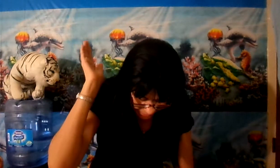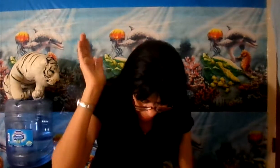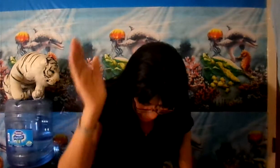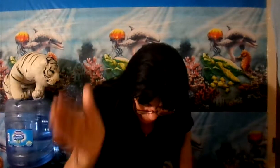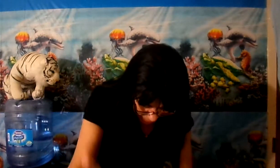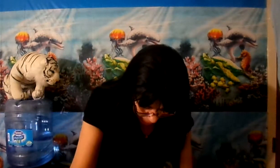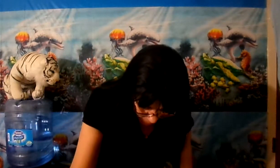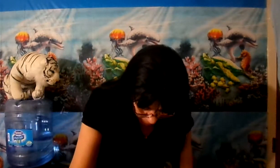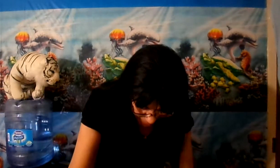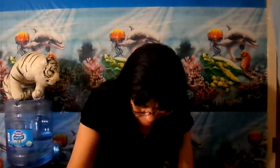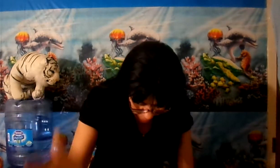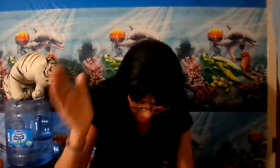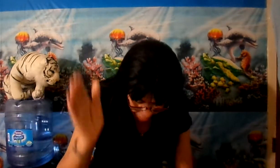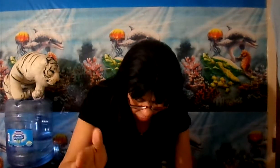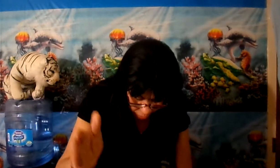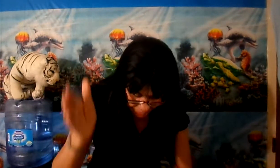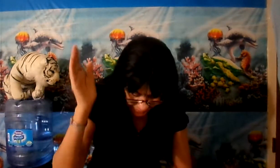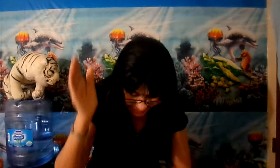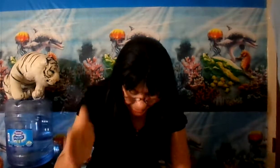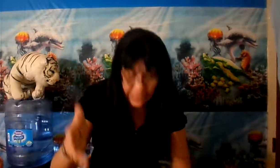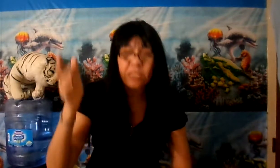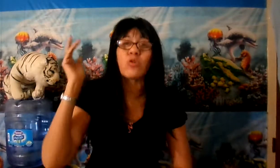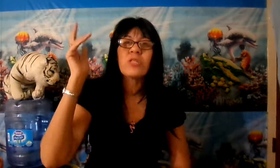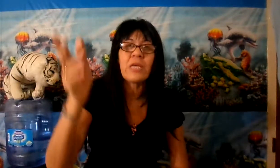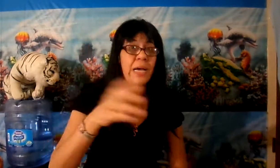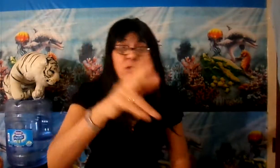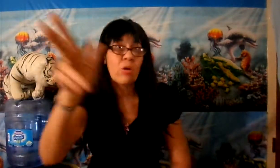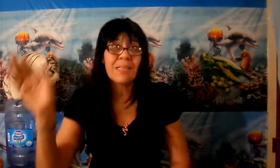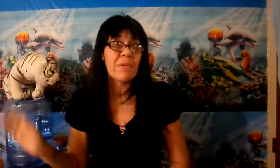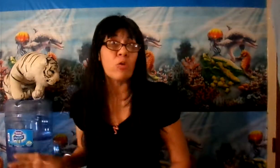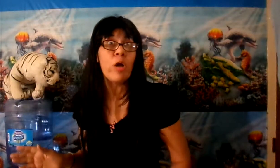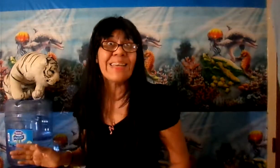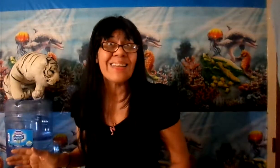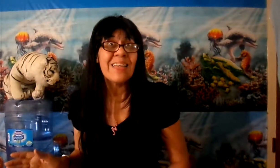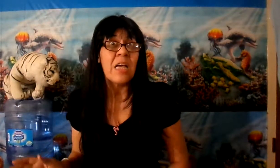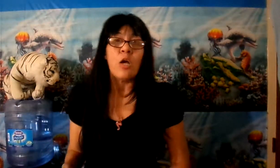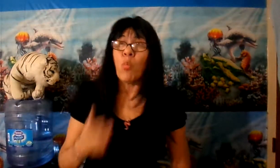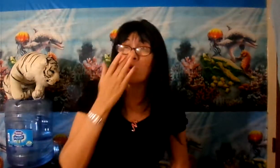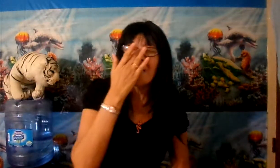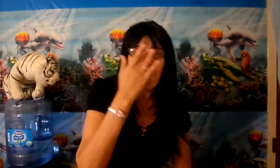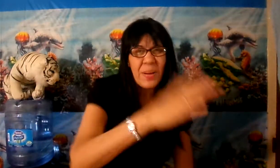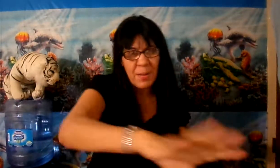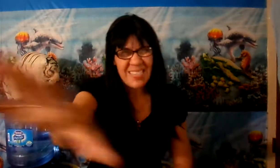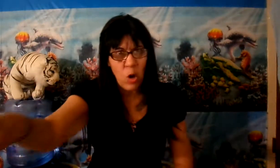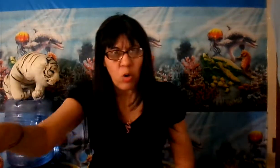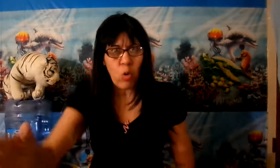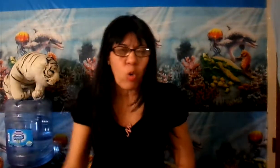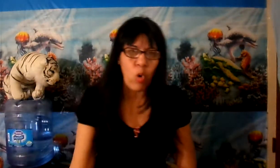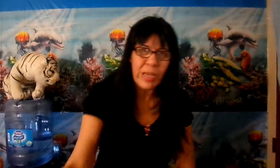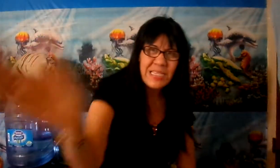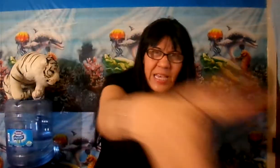la desplazación lleno la tierra de estos días. Eso es que está habiendo hoy. Mucha desplazación con esa